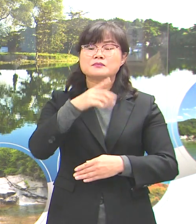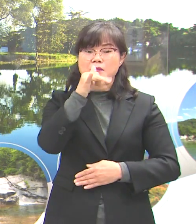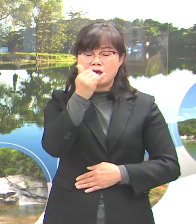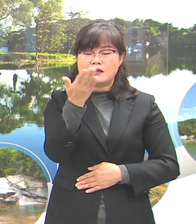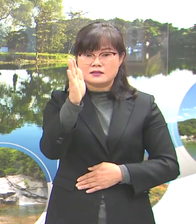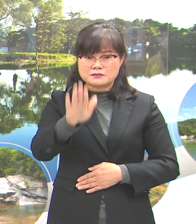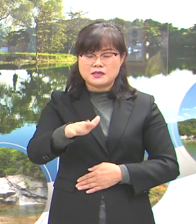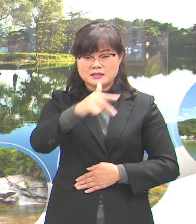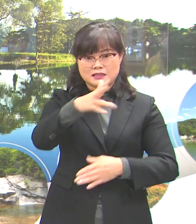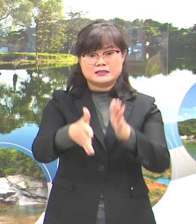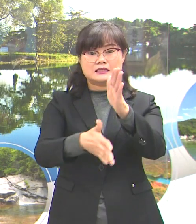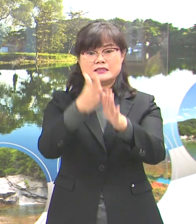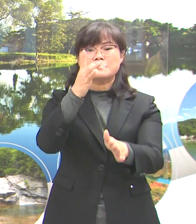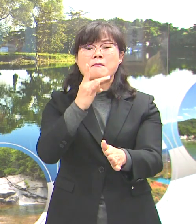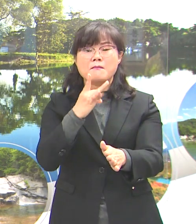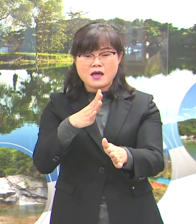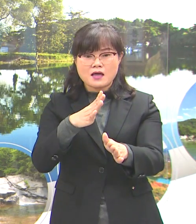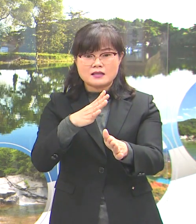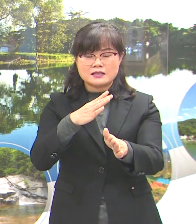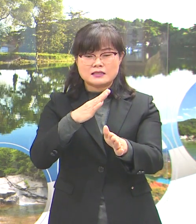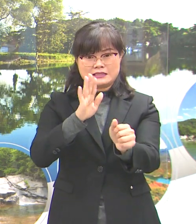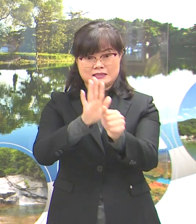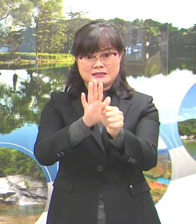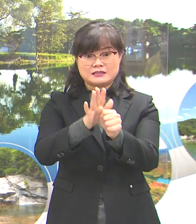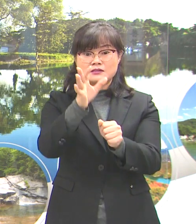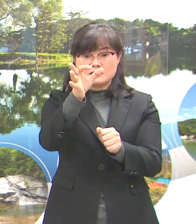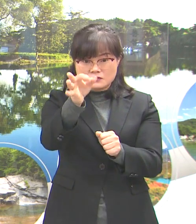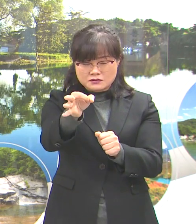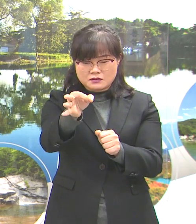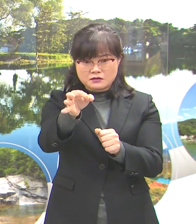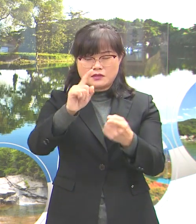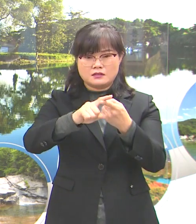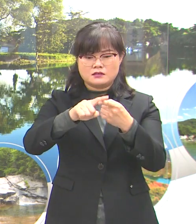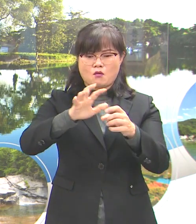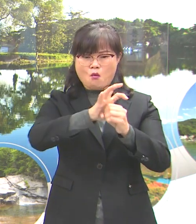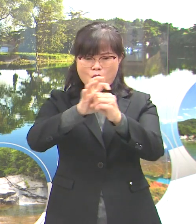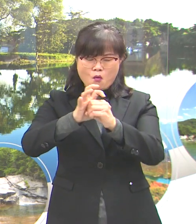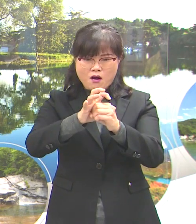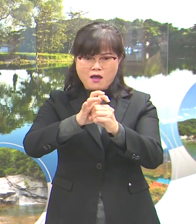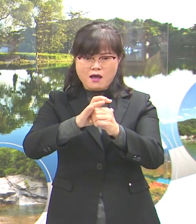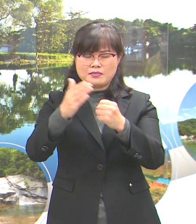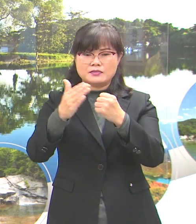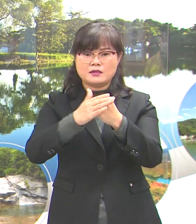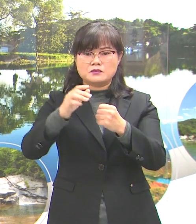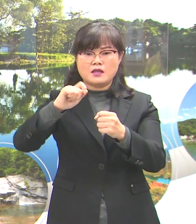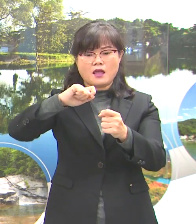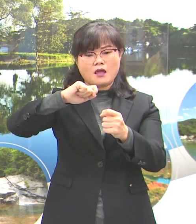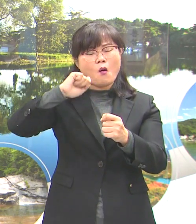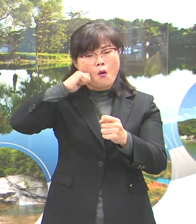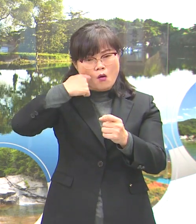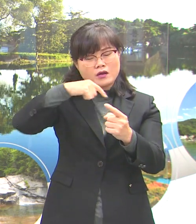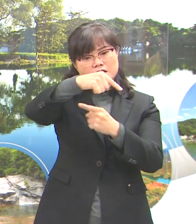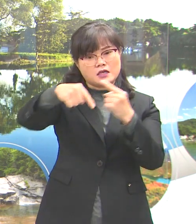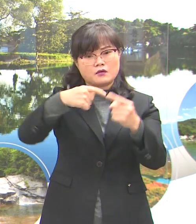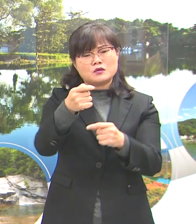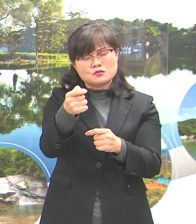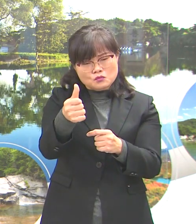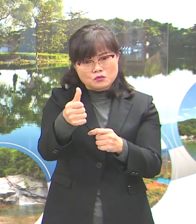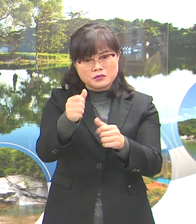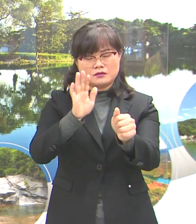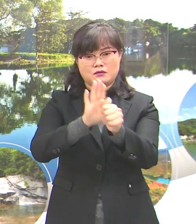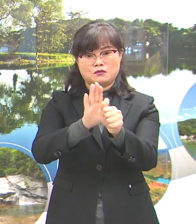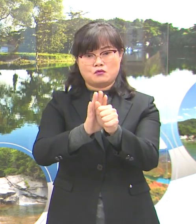제천시만의 재난지원금 지급이 코로나19로 어려운 상황에 조금이라도